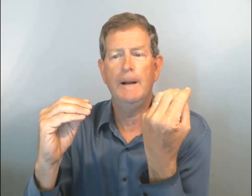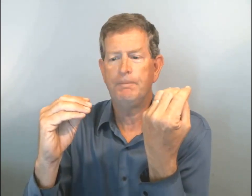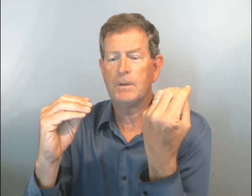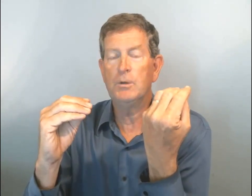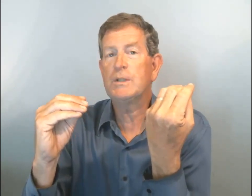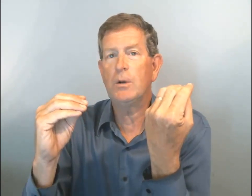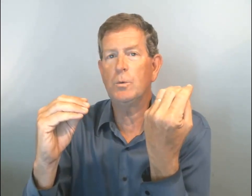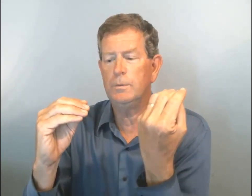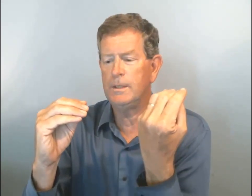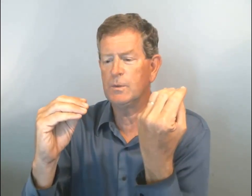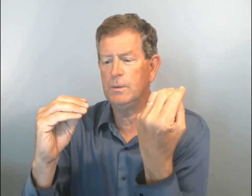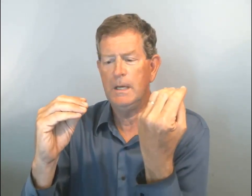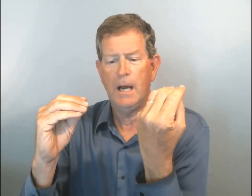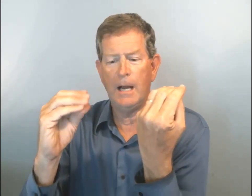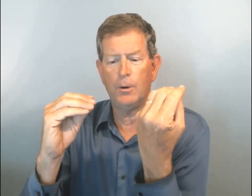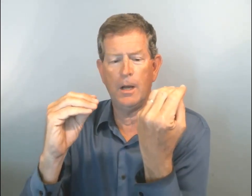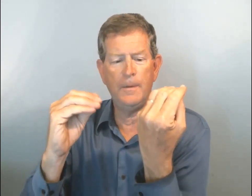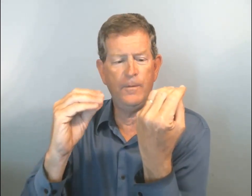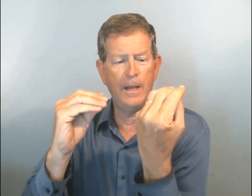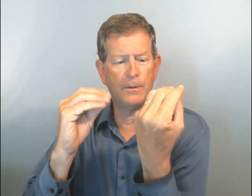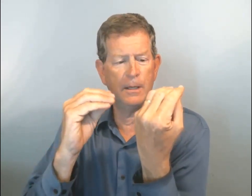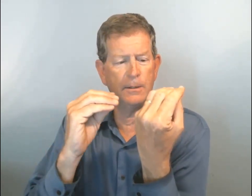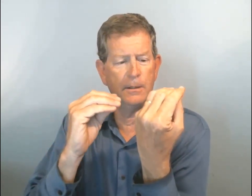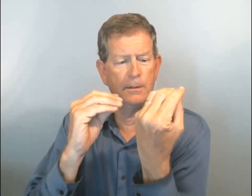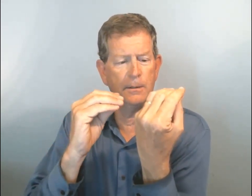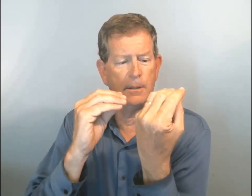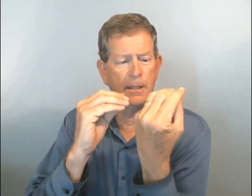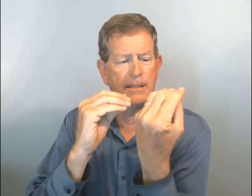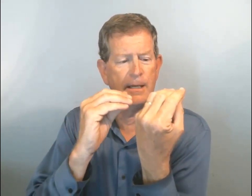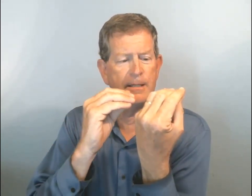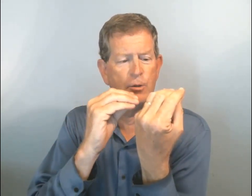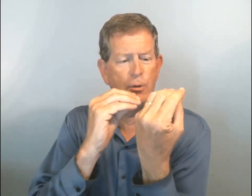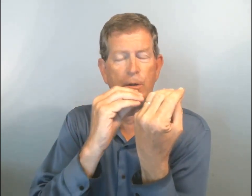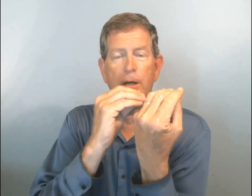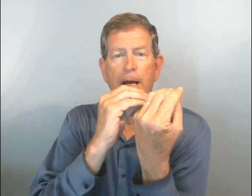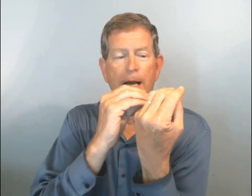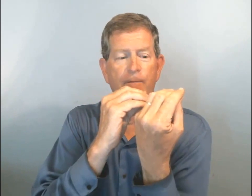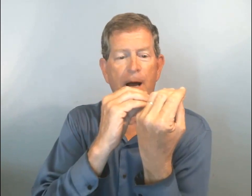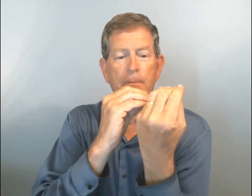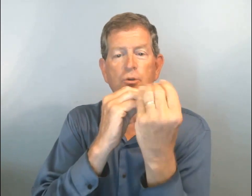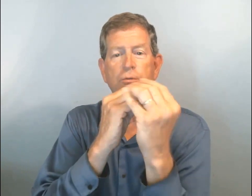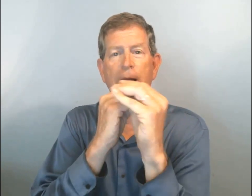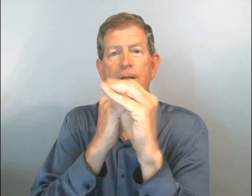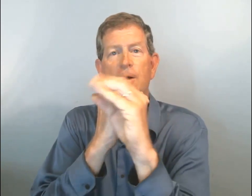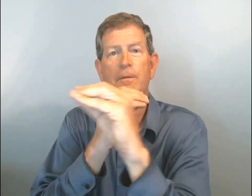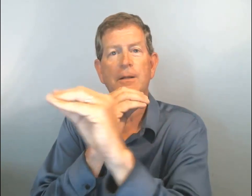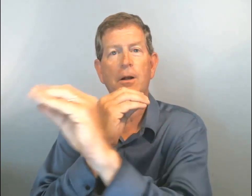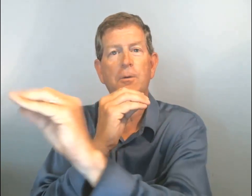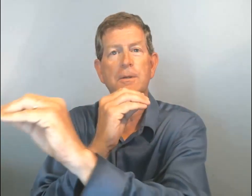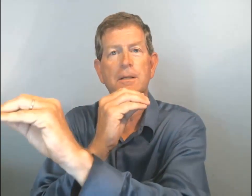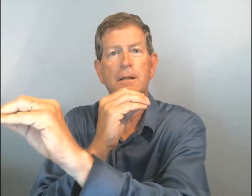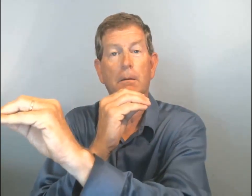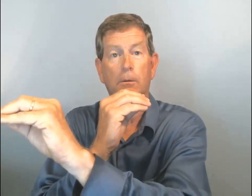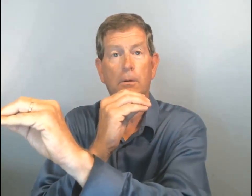le salon, disons. Alors, l'homme, il vient dans la salle de séjour et la femme, elle s'en va dans la cuisine. Oh